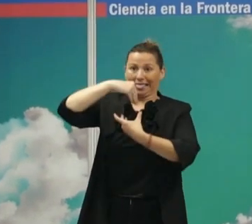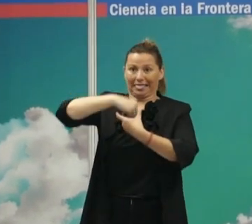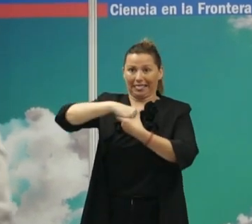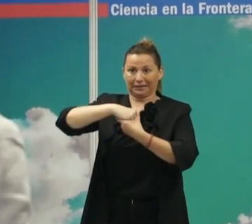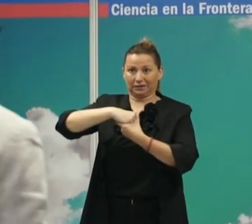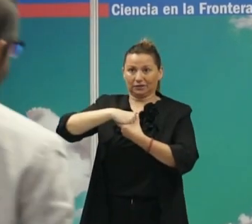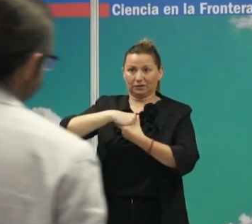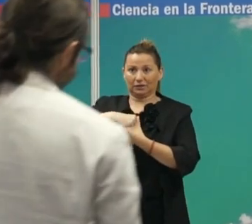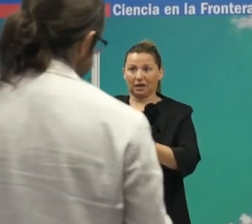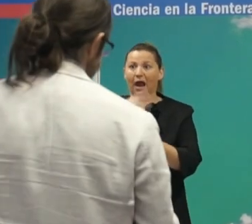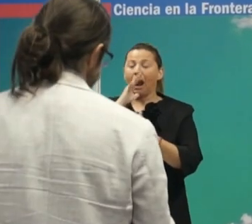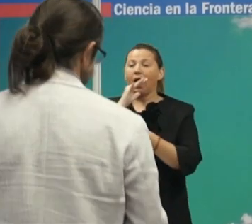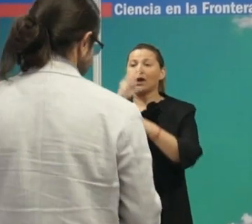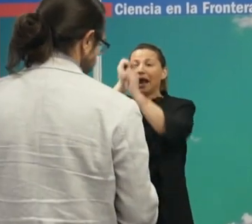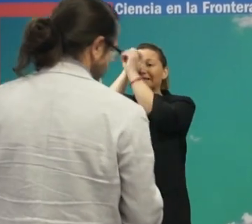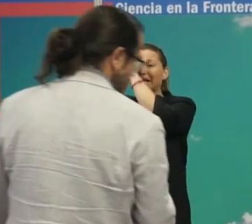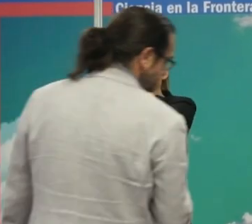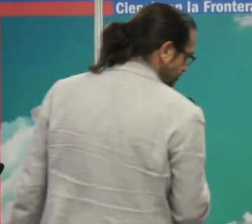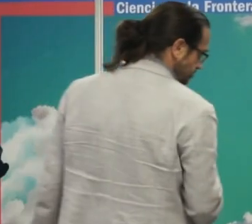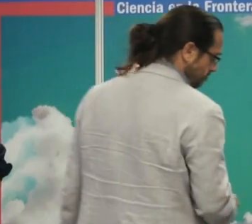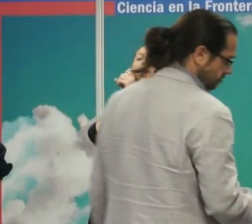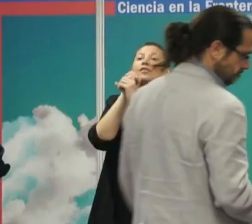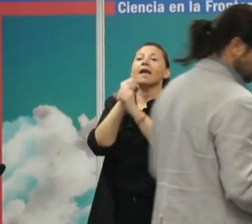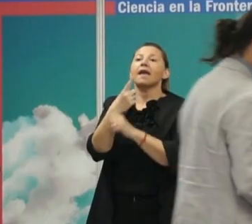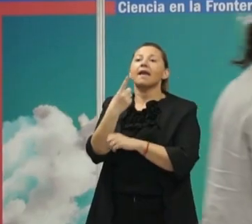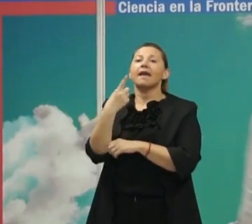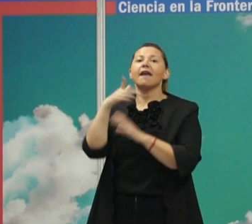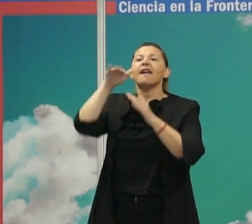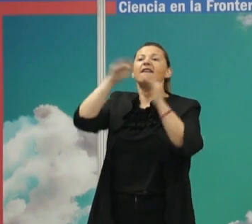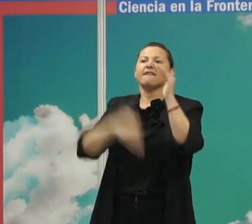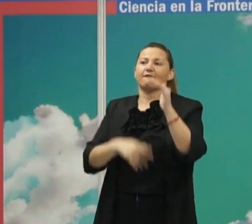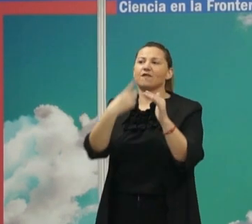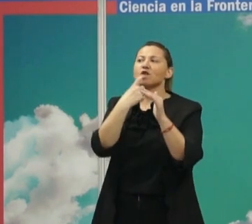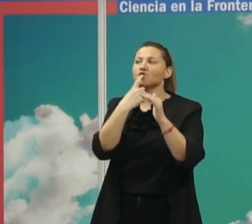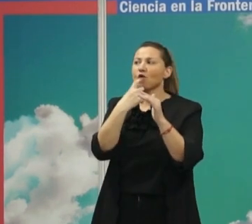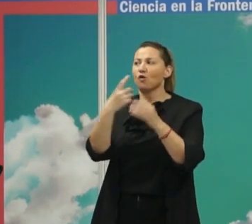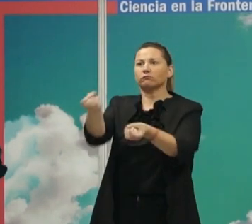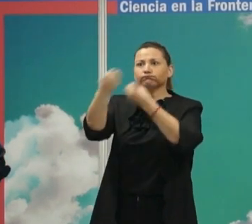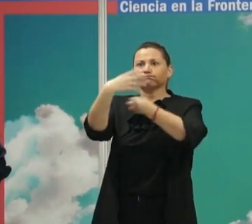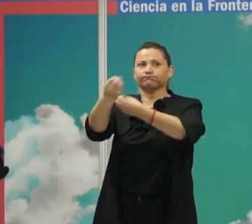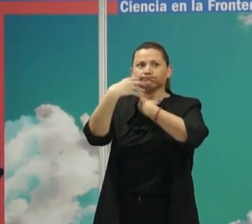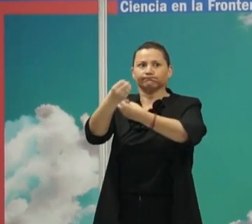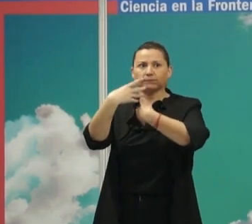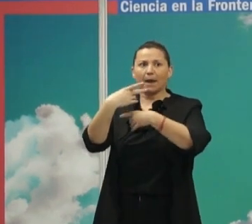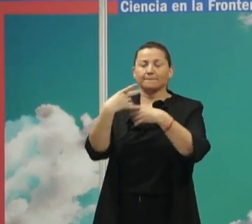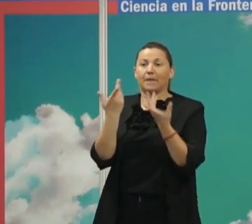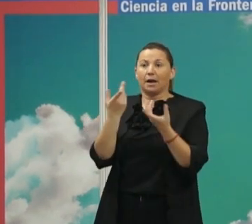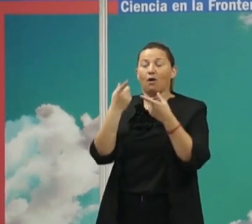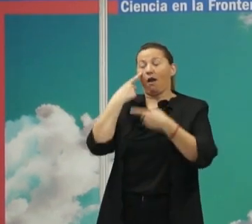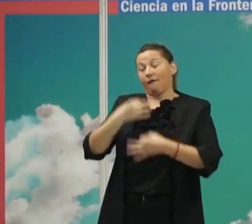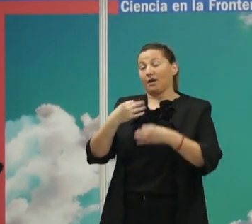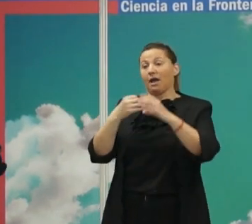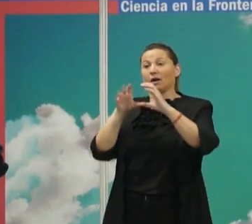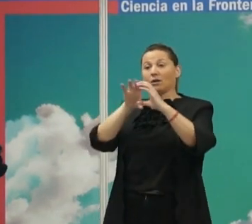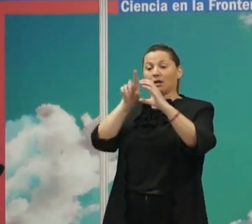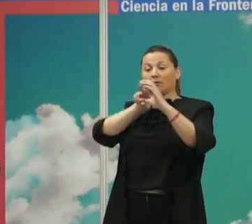atravesado ahora que tenemos telescopios infrarrojos que seguramente nos están desvelando mucho más pero la mayoría de lo que está al otro lado efectivamente no puede ser